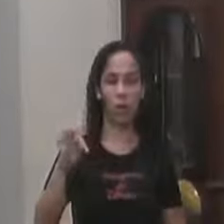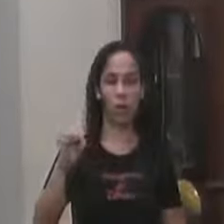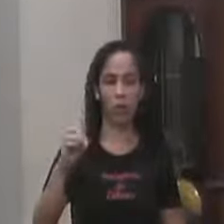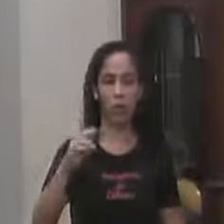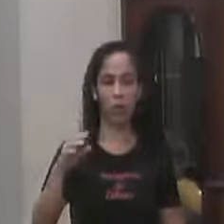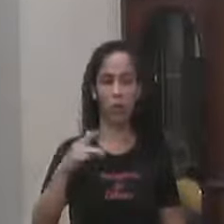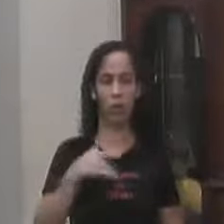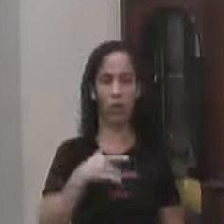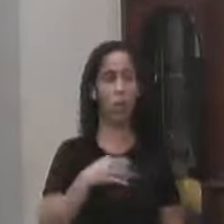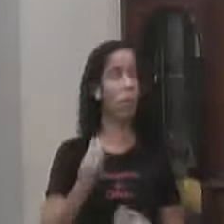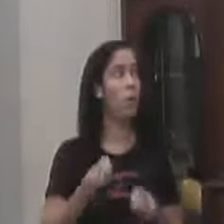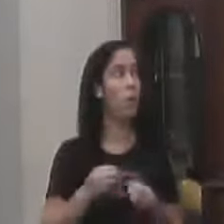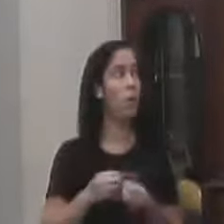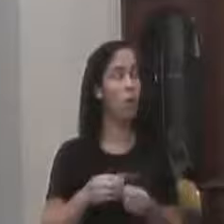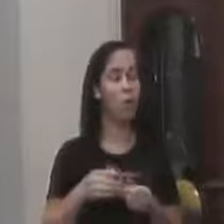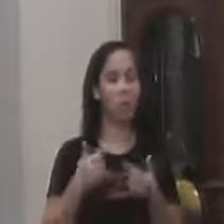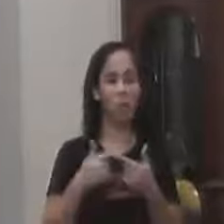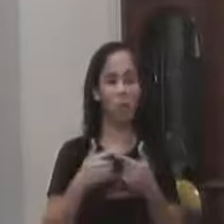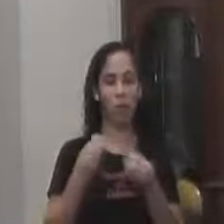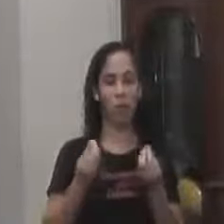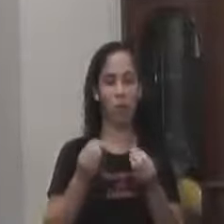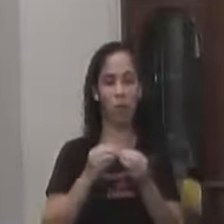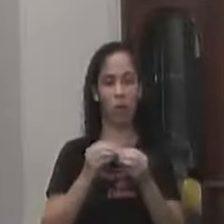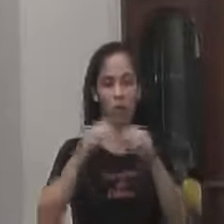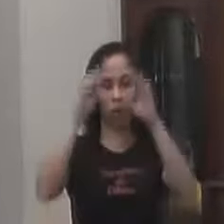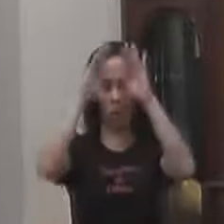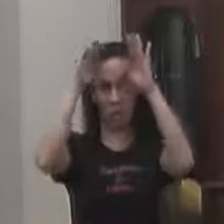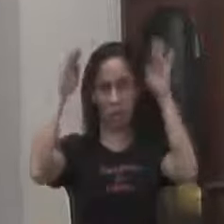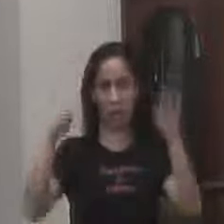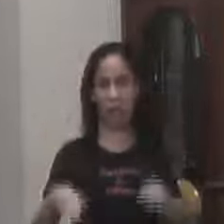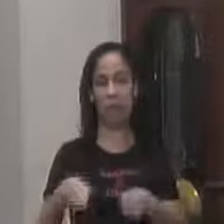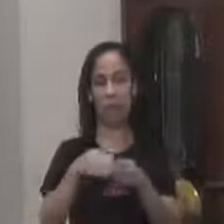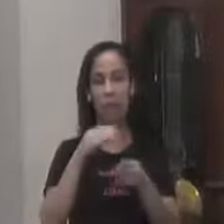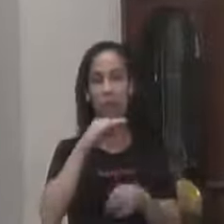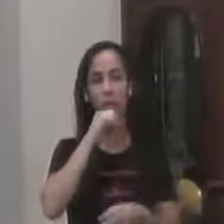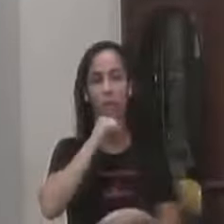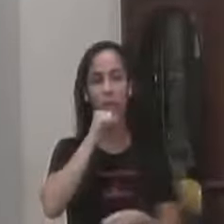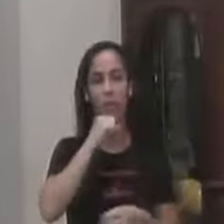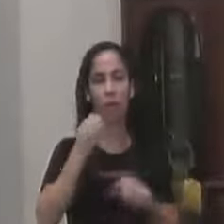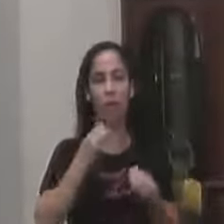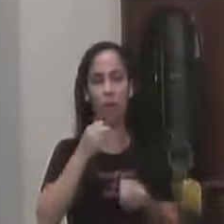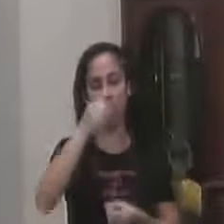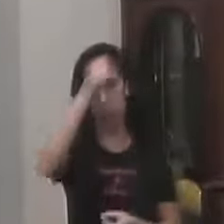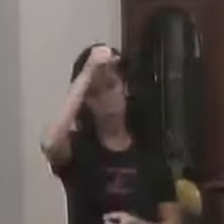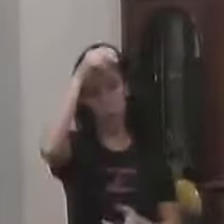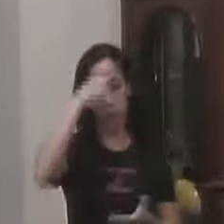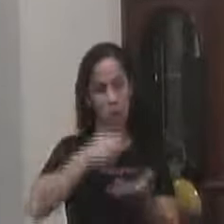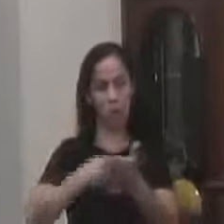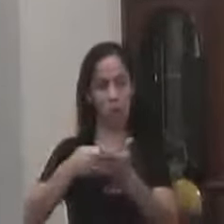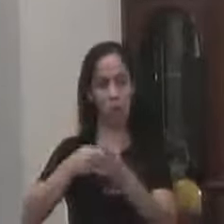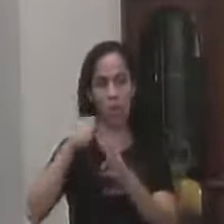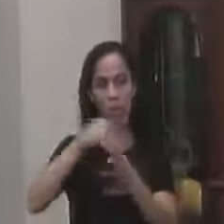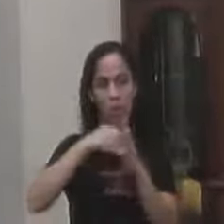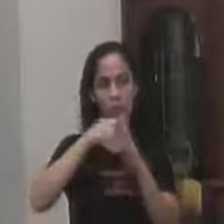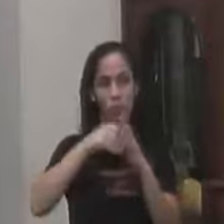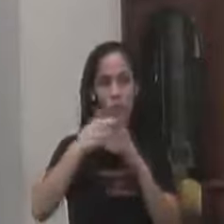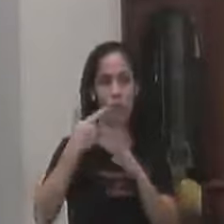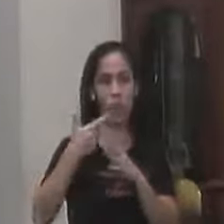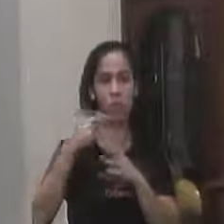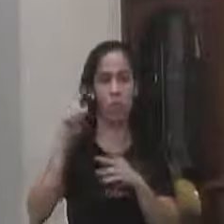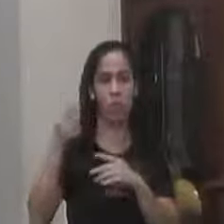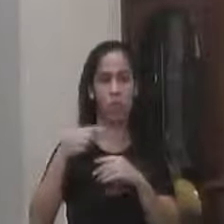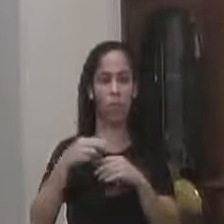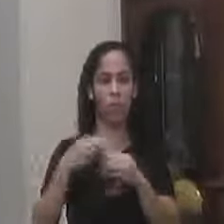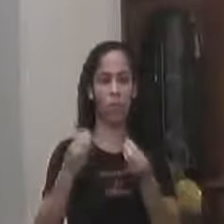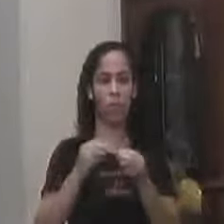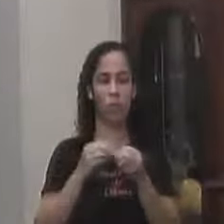o posto de saúde Porque aquilo vai lá Desabar em cima Das pessoas Então a prefeitura Paga dois mil De aluguel A um posto de saúde E